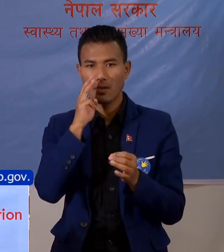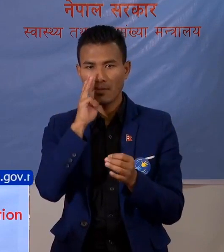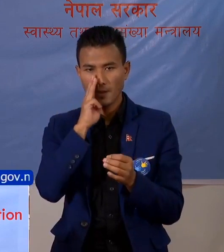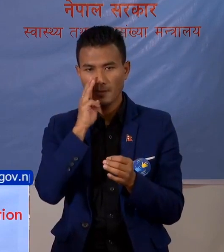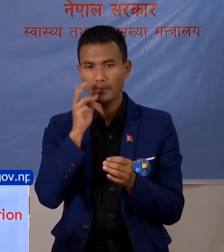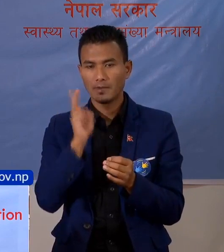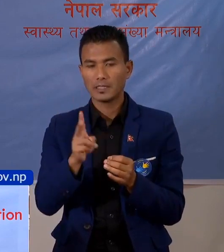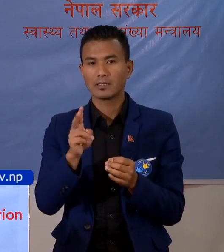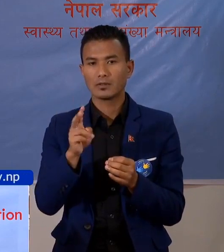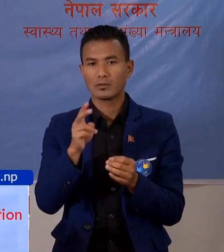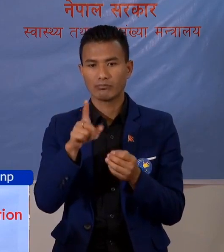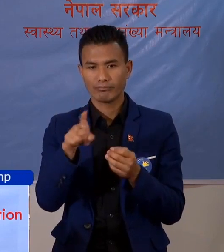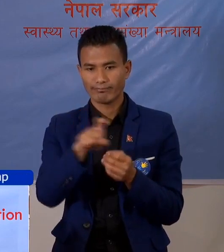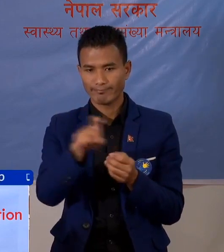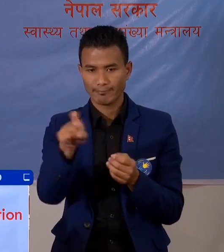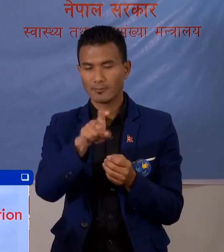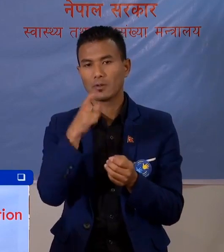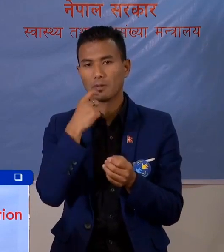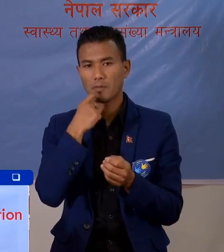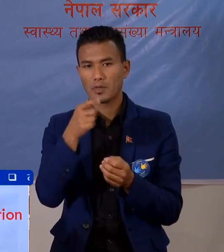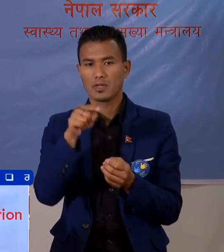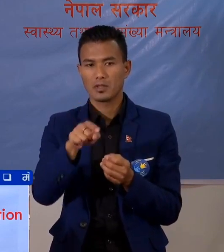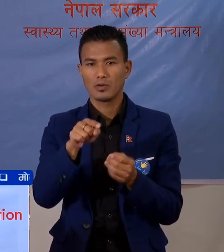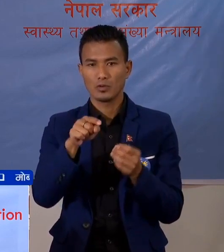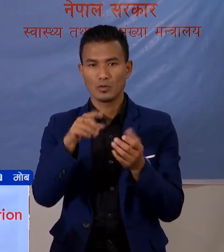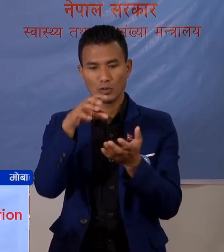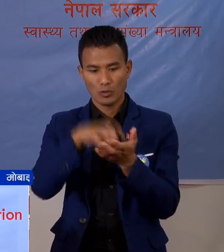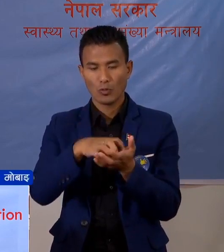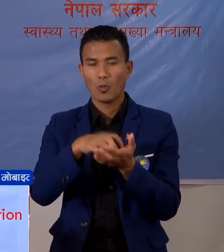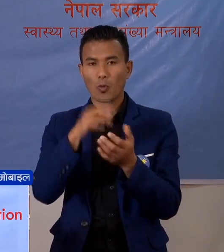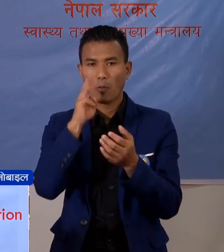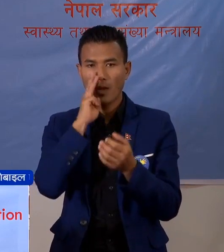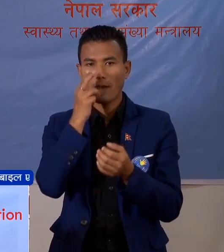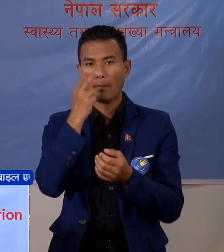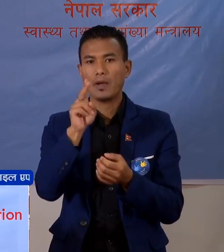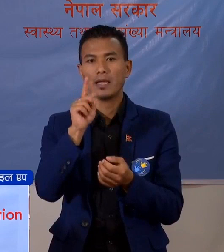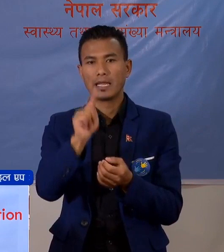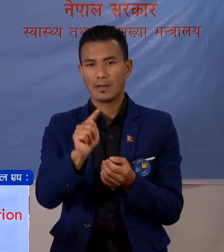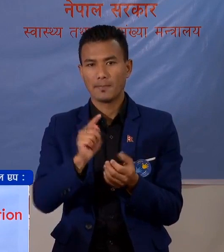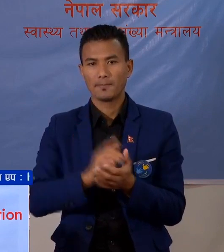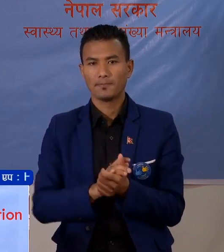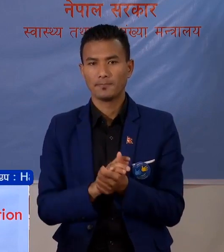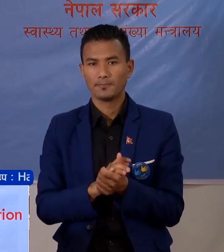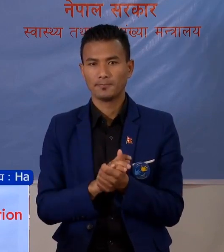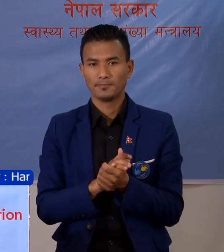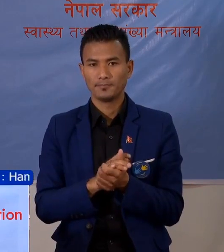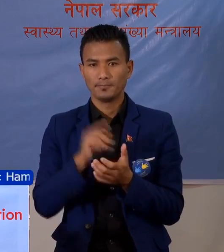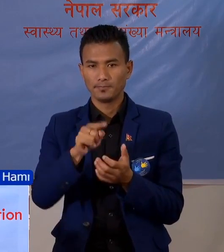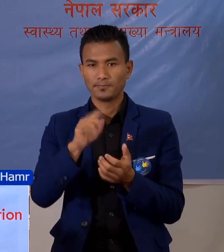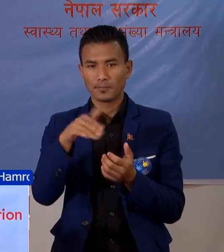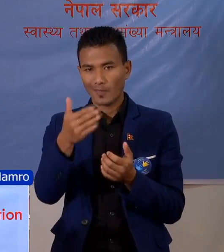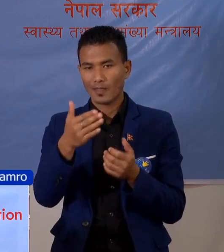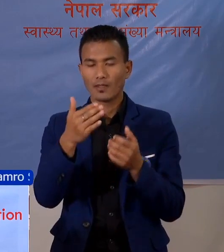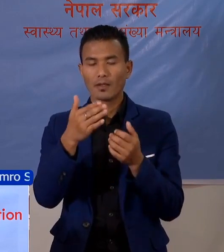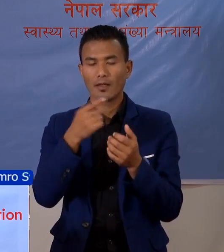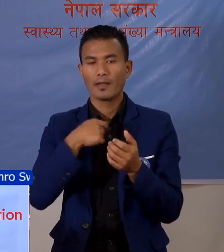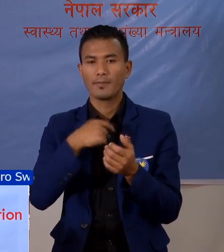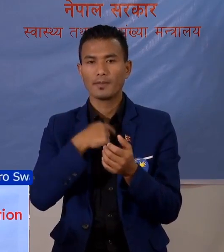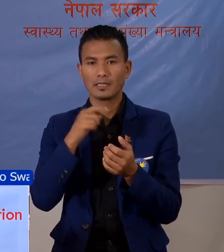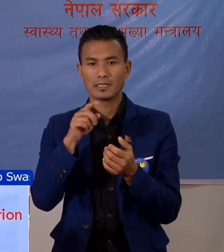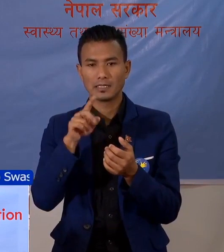किसिम कोई स्प्रे गरेरा ती बस्थुका सत हमारायेका सत हलाई नी